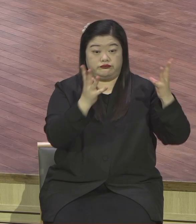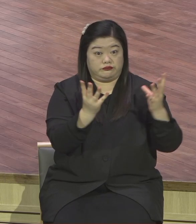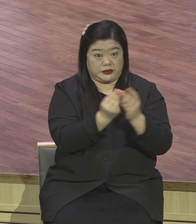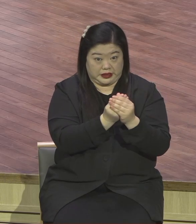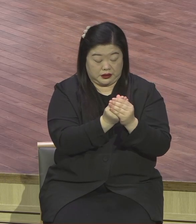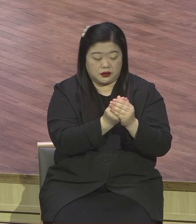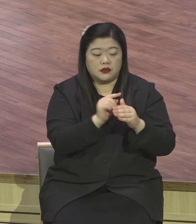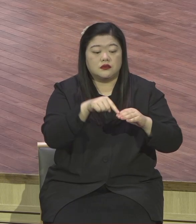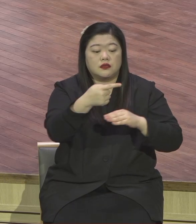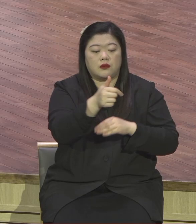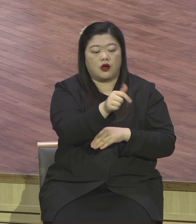믿음에 도전을 하고 있습니다.